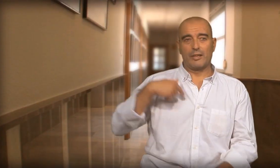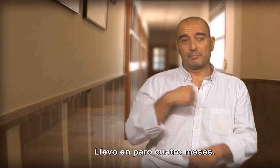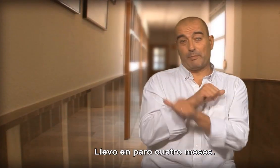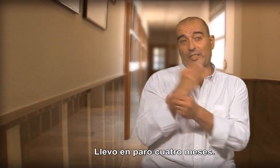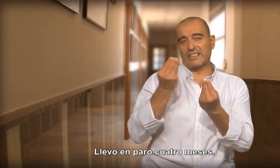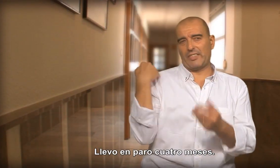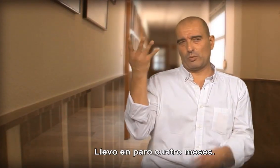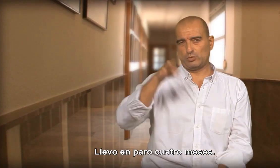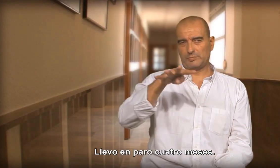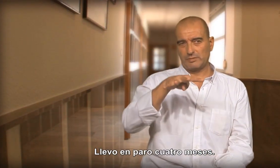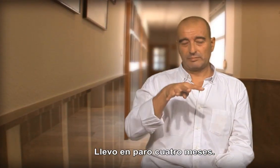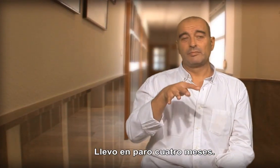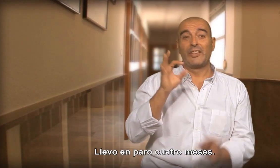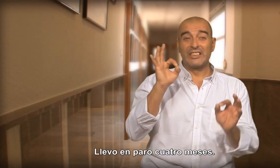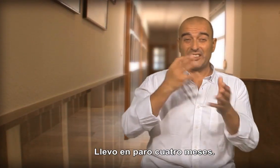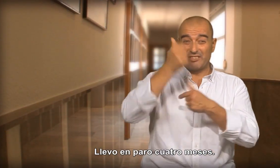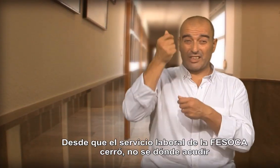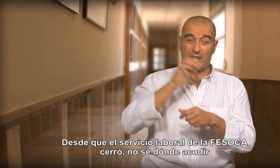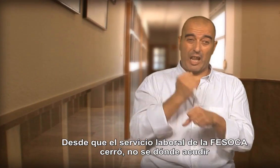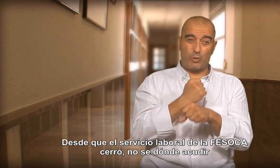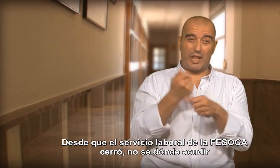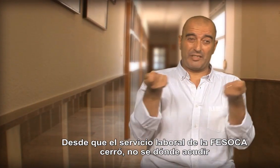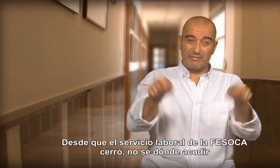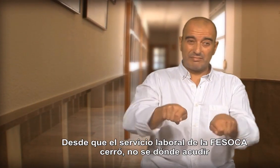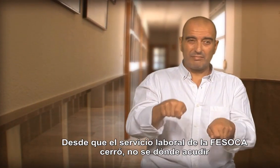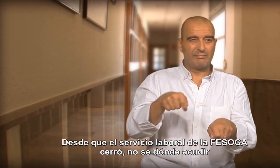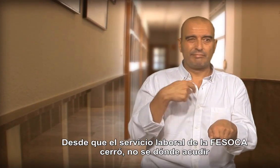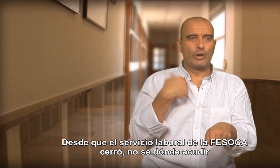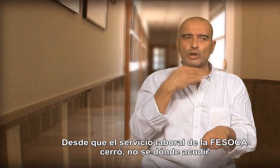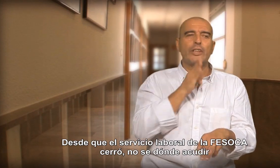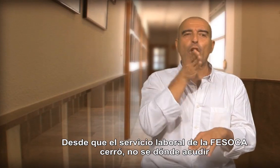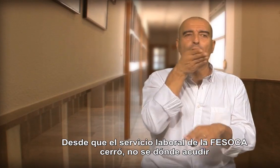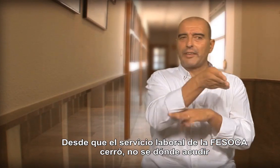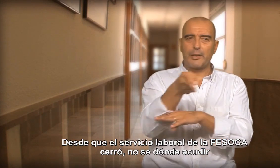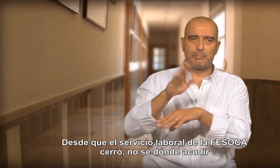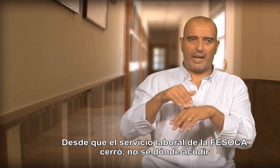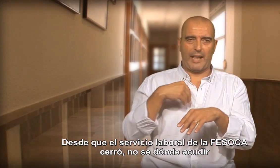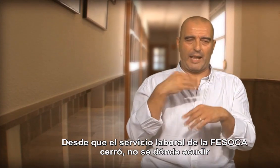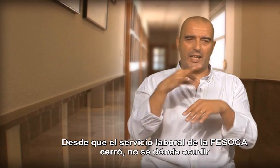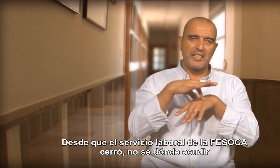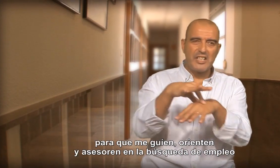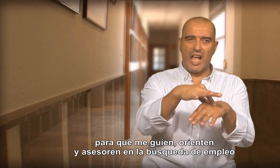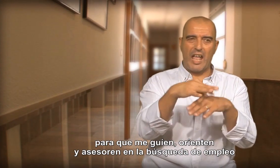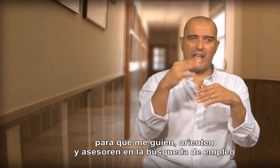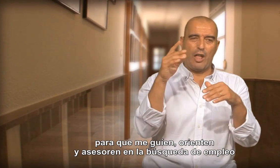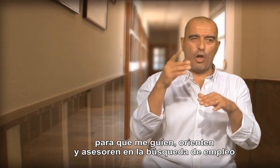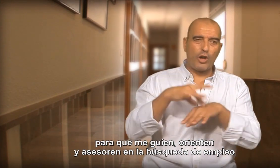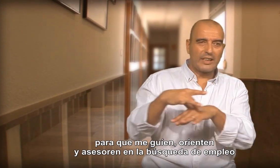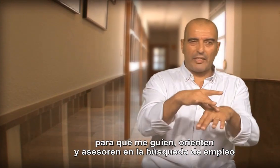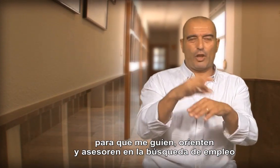Llevo en paro cuatro meses. Desde que el servicio laboral de la FESOCA cerró, no sé dónde acudir para que me guíen, orienten y asesoren en la